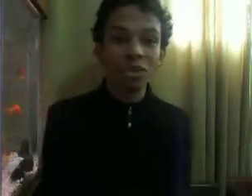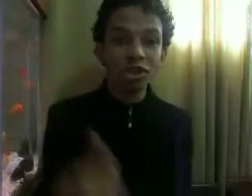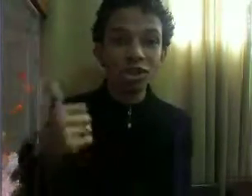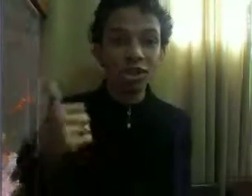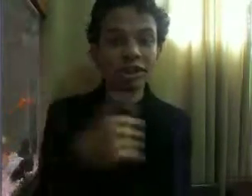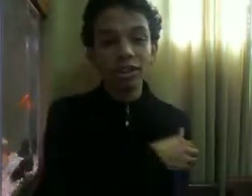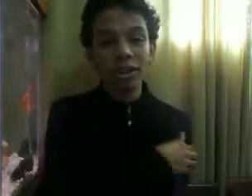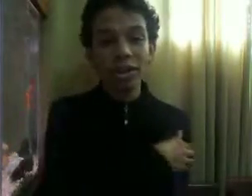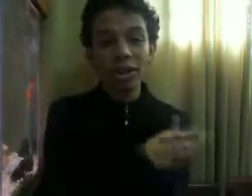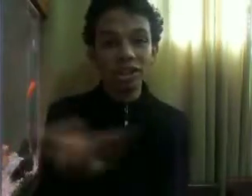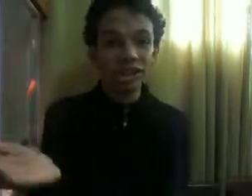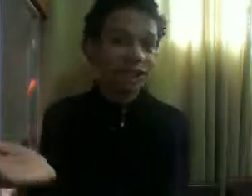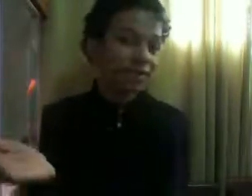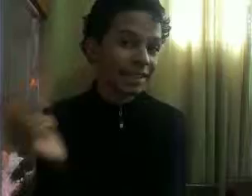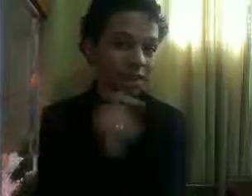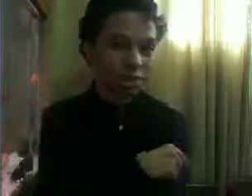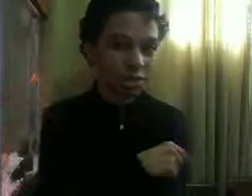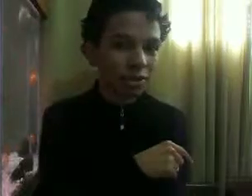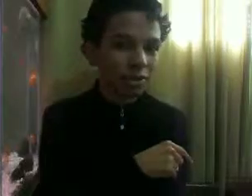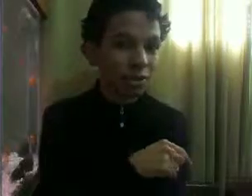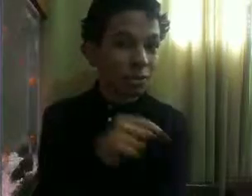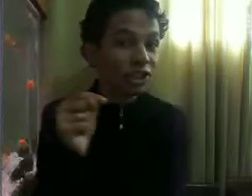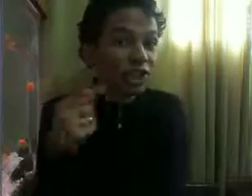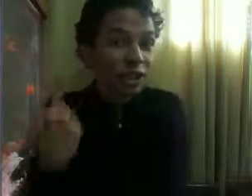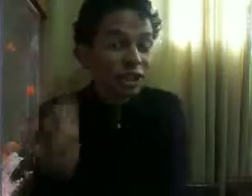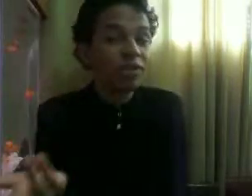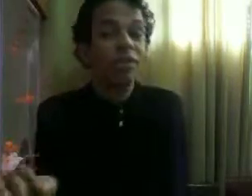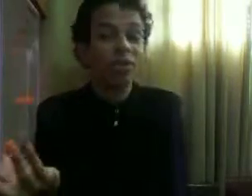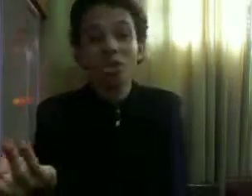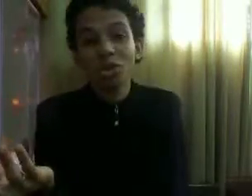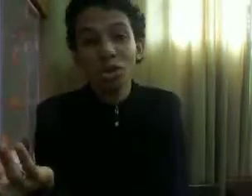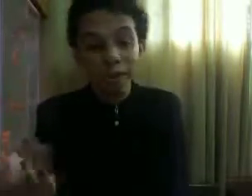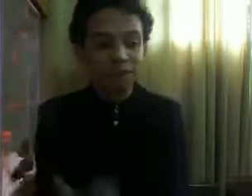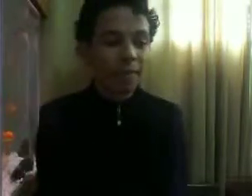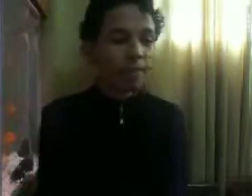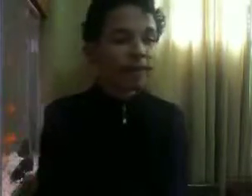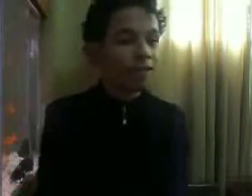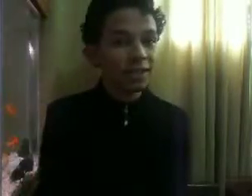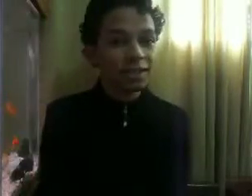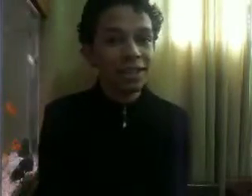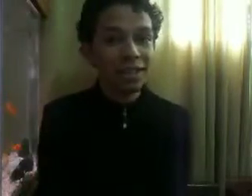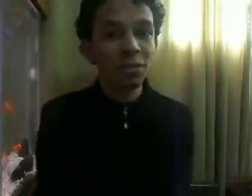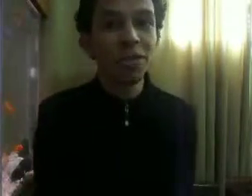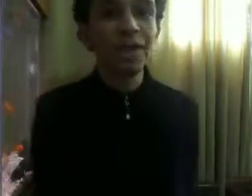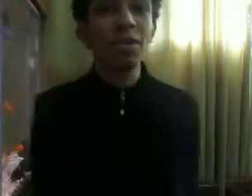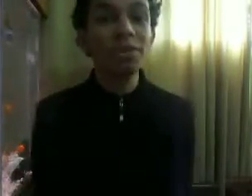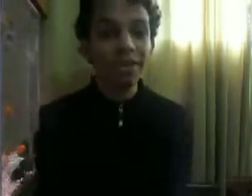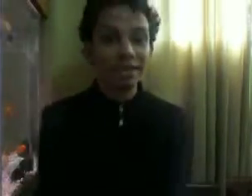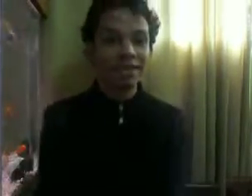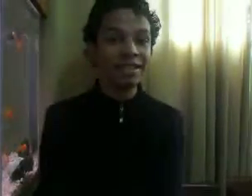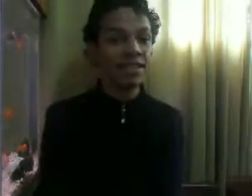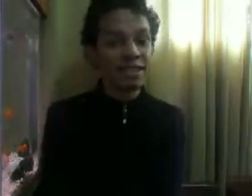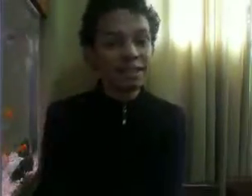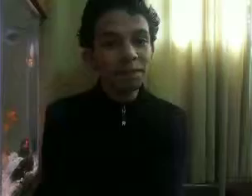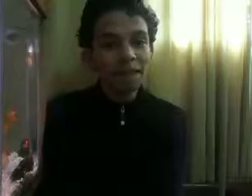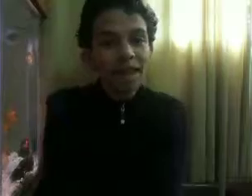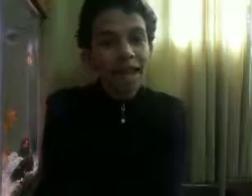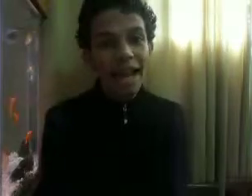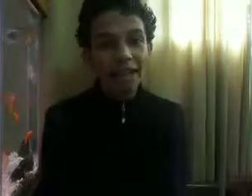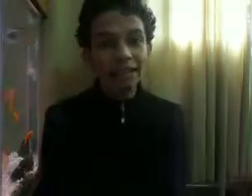curtir De compartilhar Se você não gostou Do vídeo Me diga Por que você não gostou Se você não está inscrito No meu canal Não se esqueça De se inscrever É isso